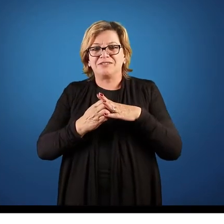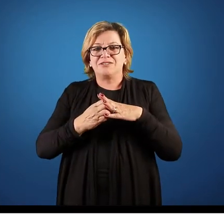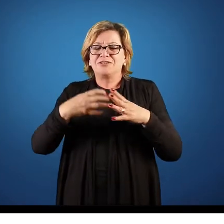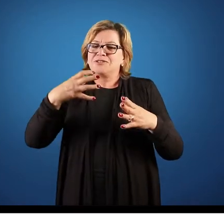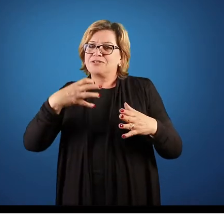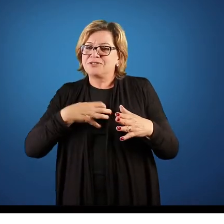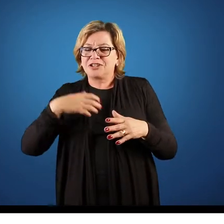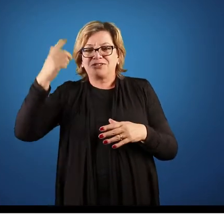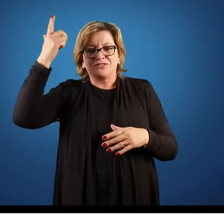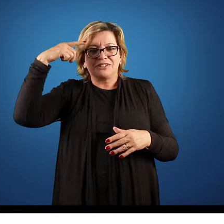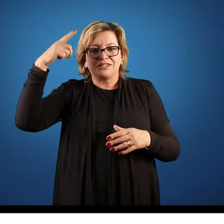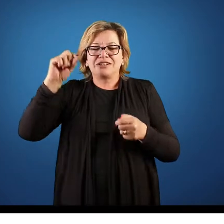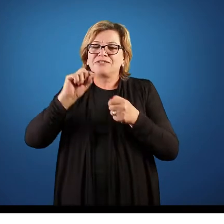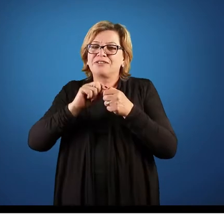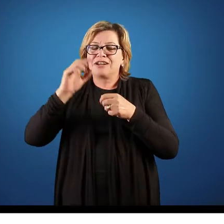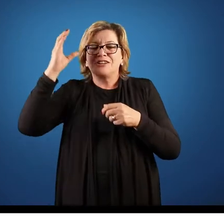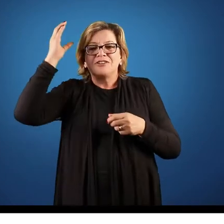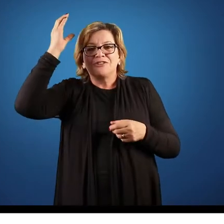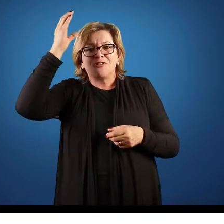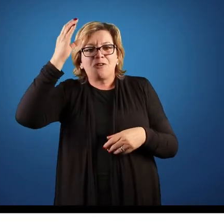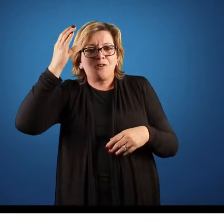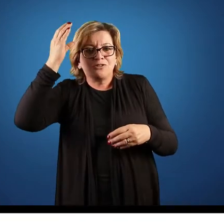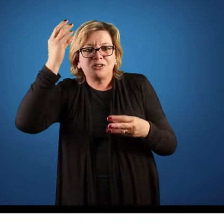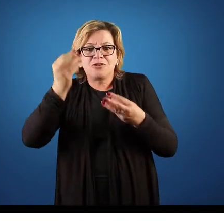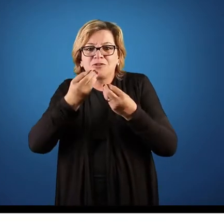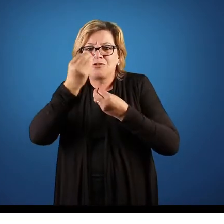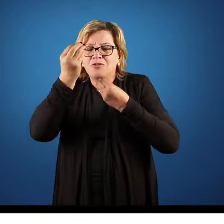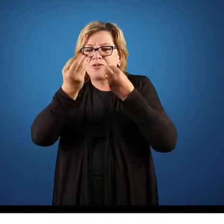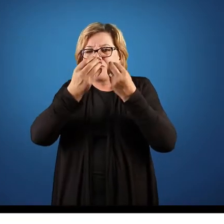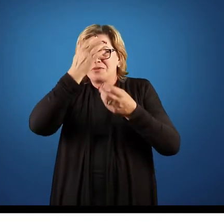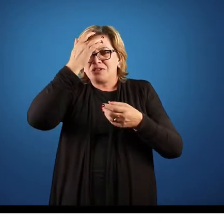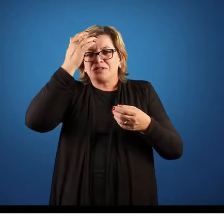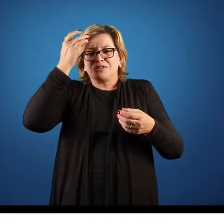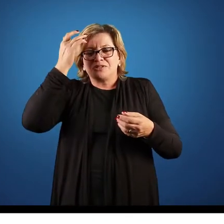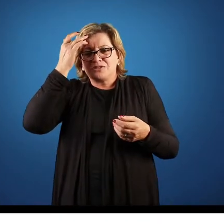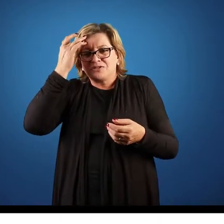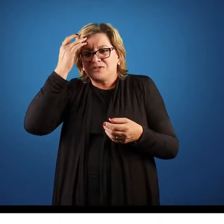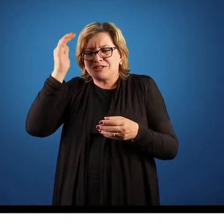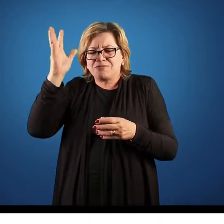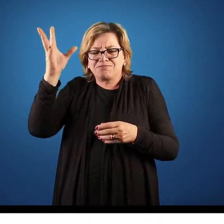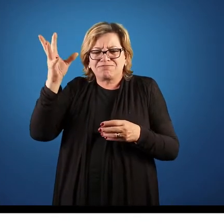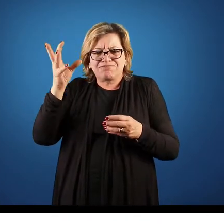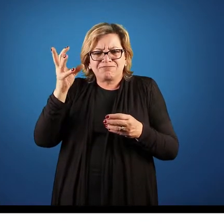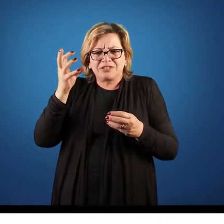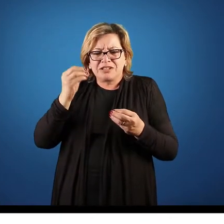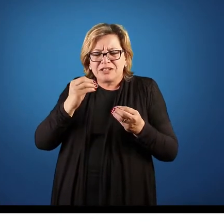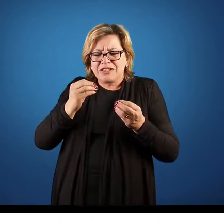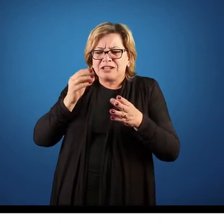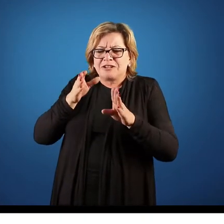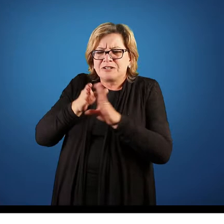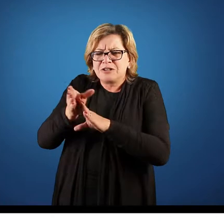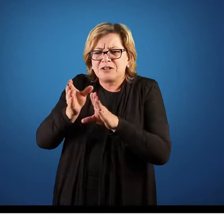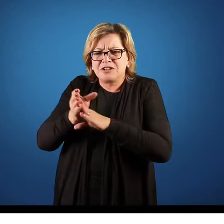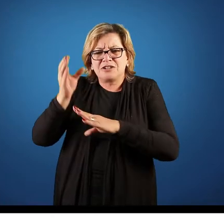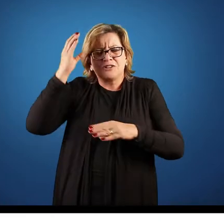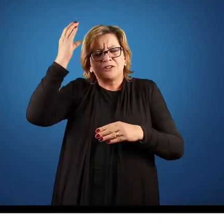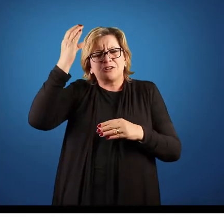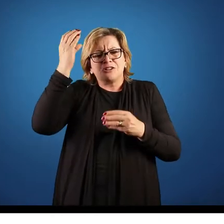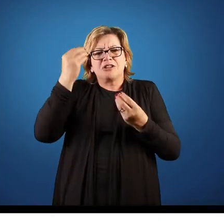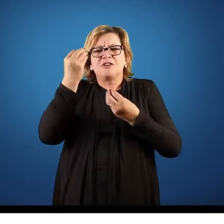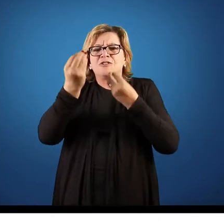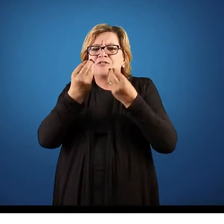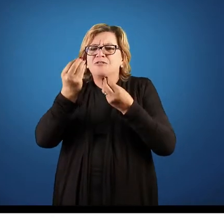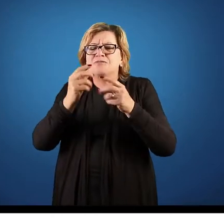de consciência, como que as pessoas se apropriam daquilo que está ocorrendo dentro das organizações, através da conscientização, como que trabalha,